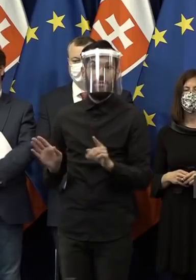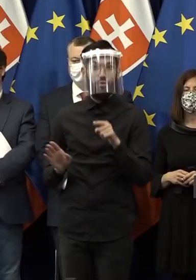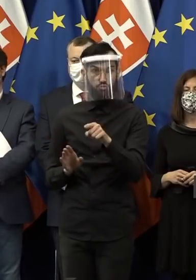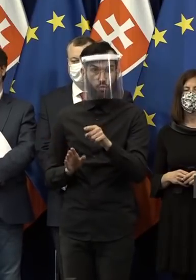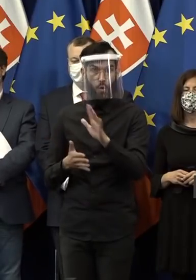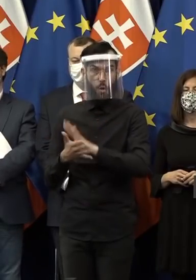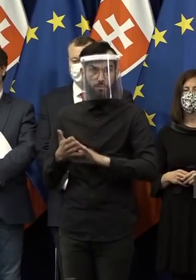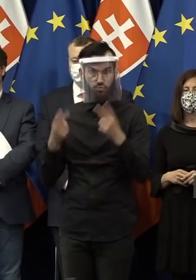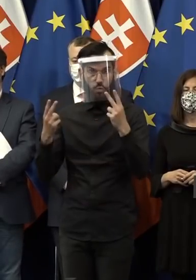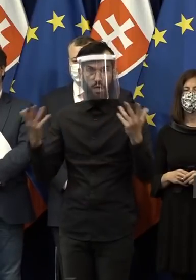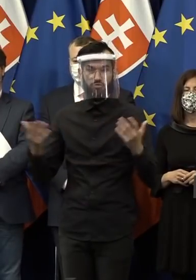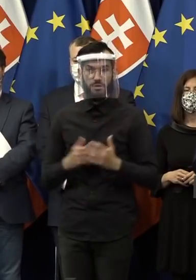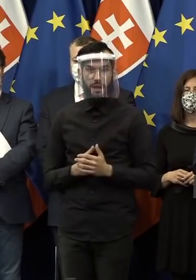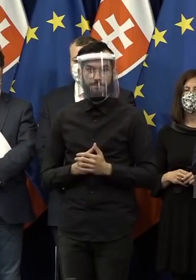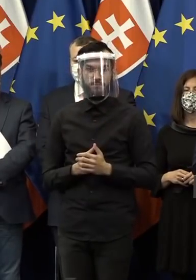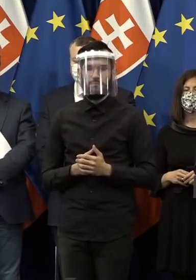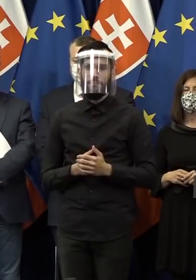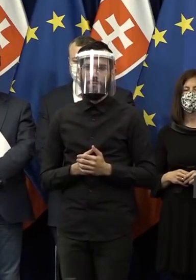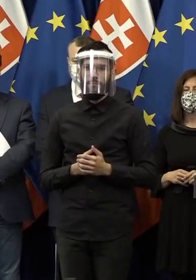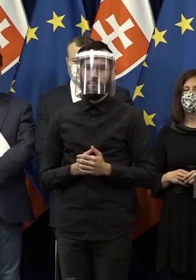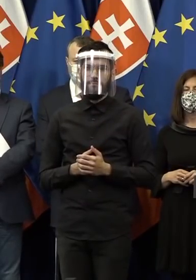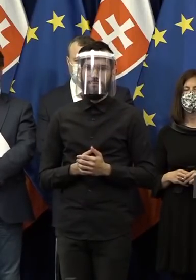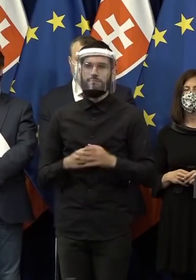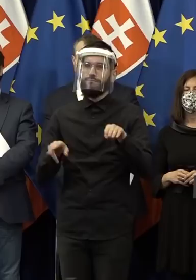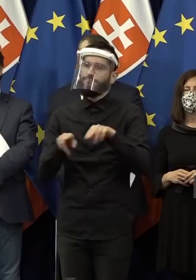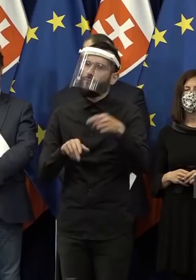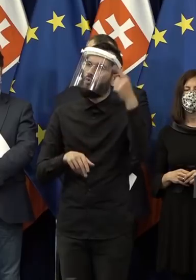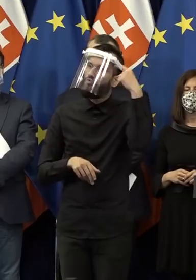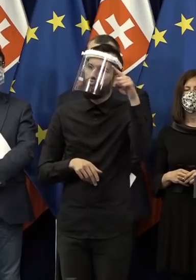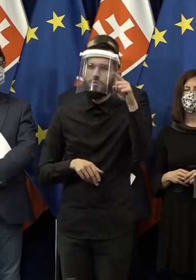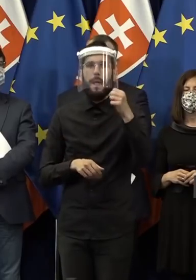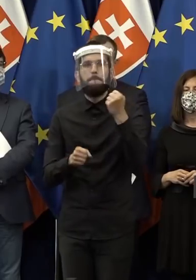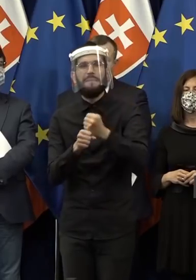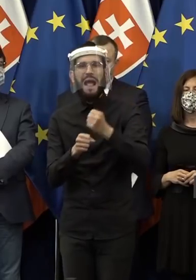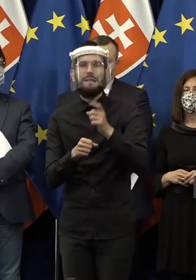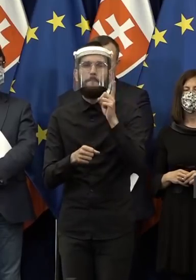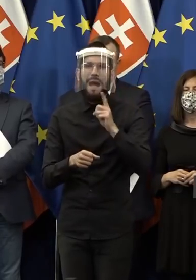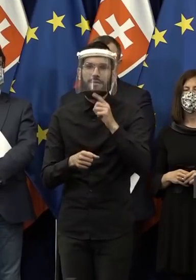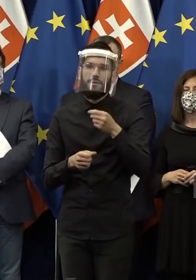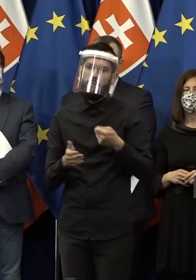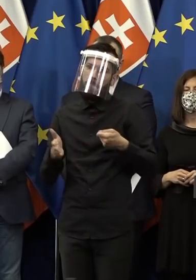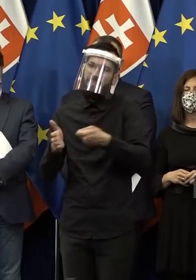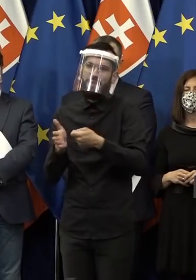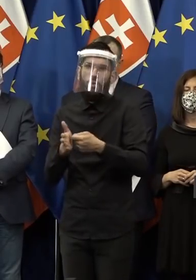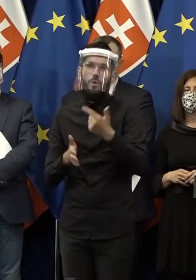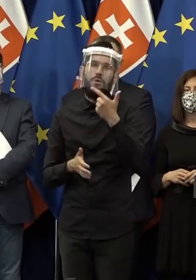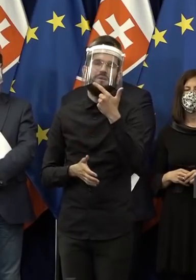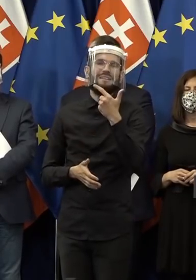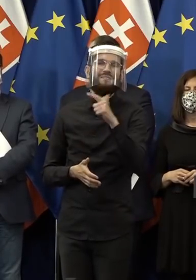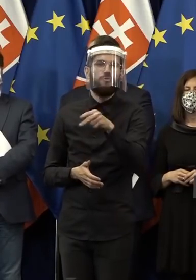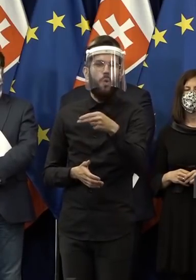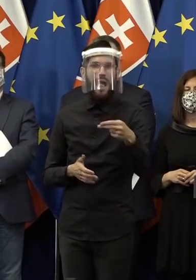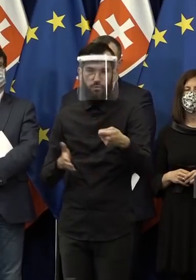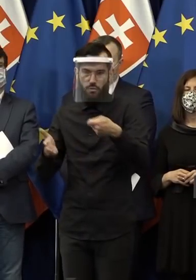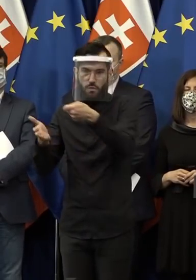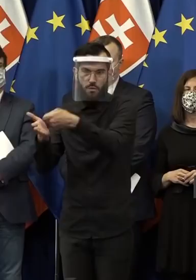konkrétnej oblasti, ktorej je. že budú mať študentky a pracujúce matky tehotenský príspevok 200 eur od čtvrtého mesiaca tehotenstva.